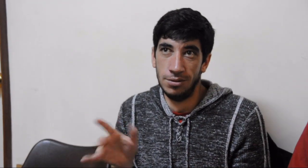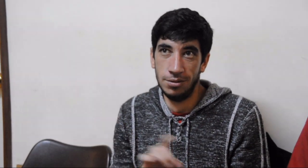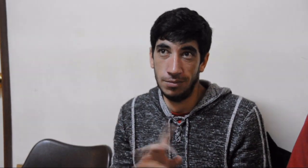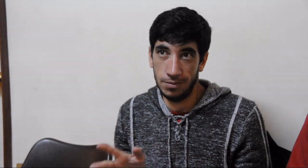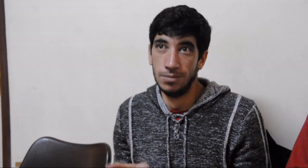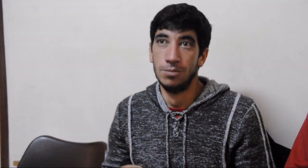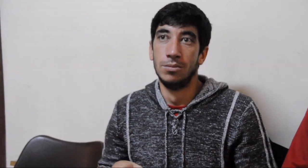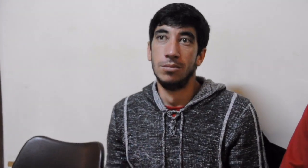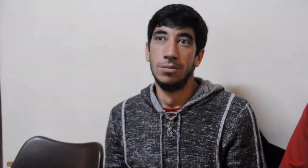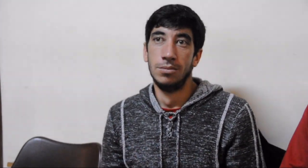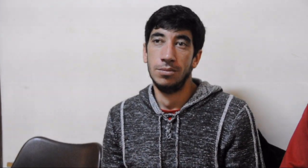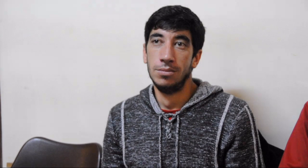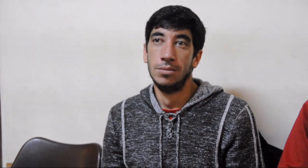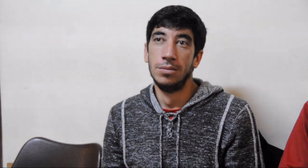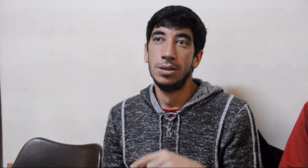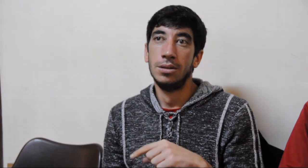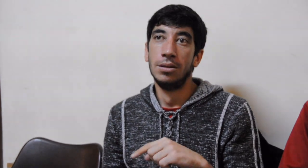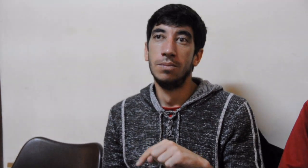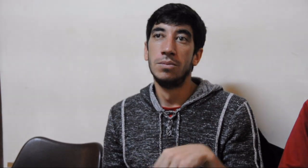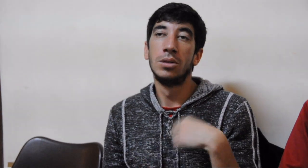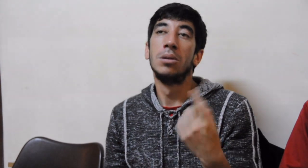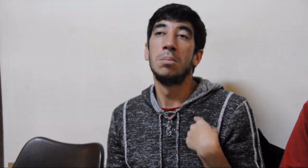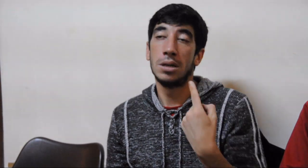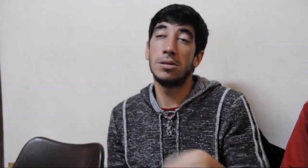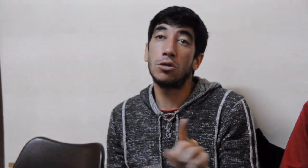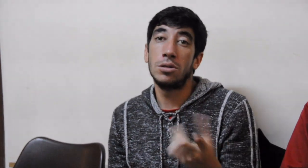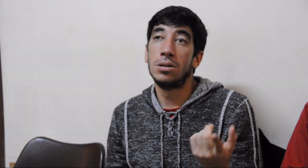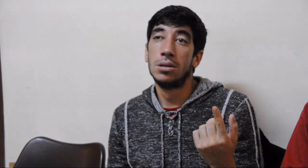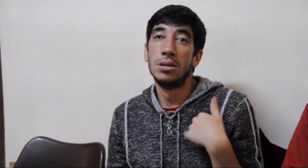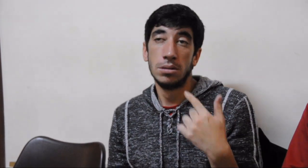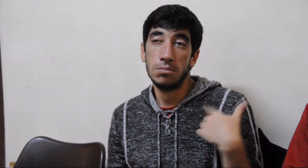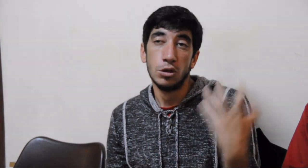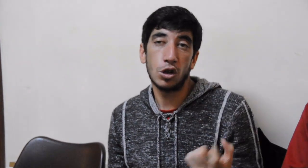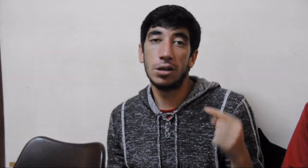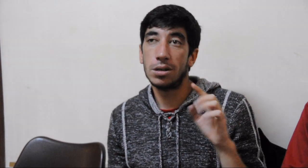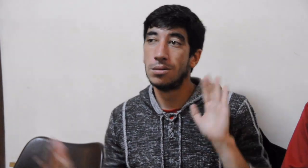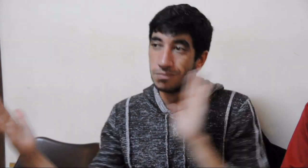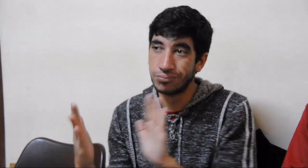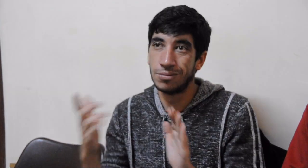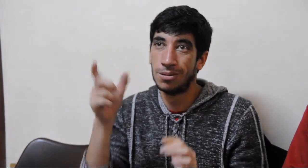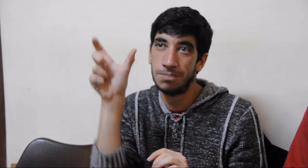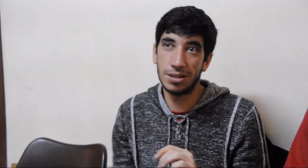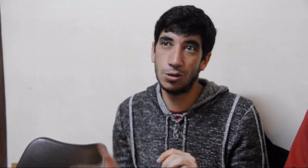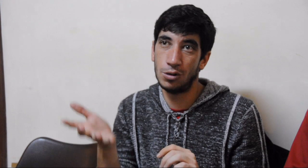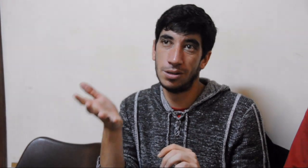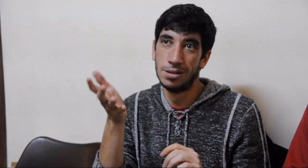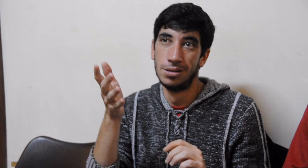me da información clara, no me da información extensa. Entonces, yo quiero